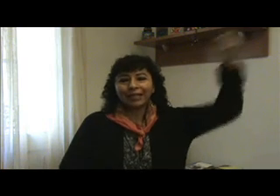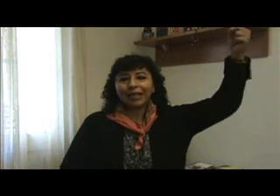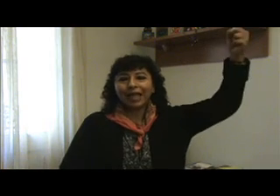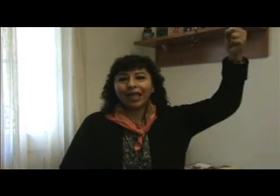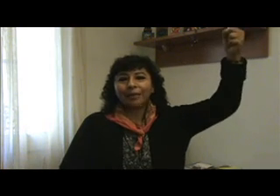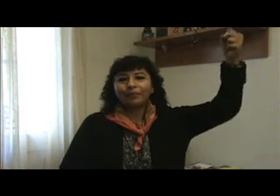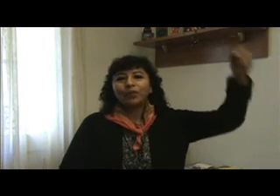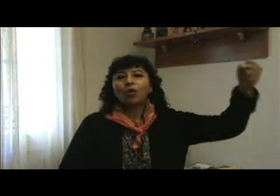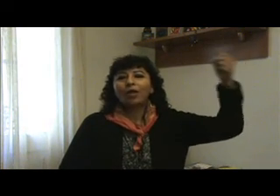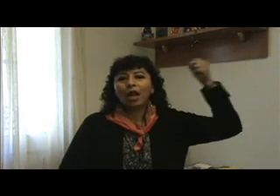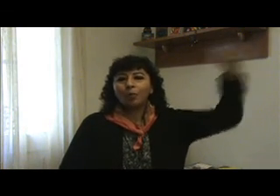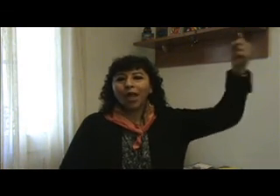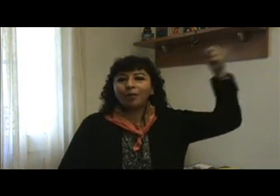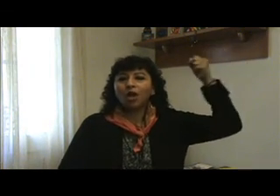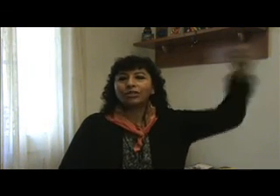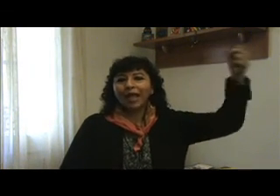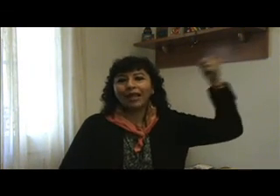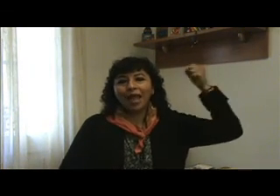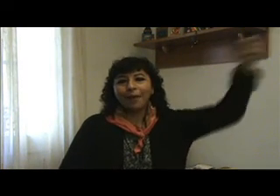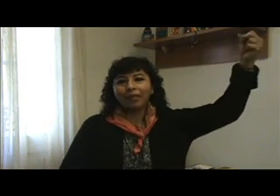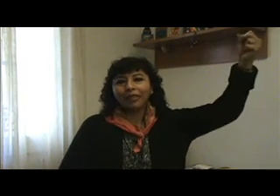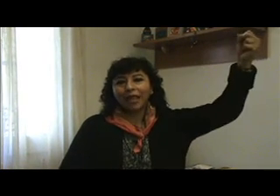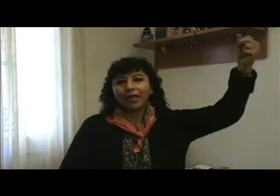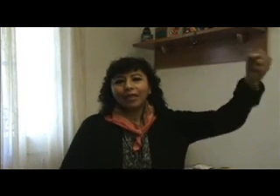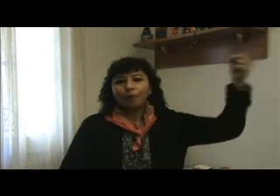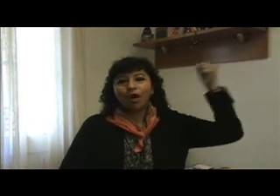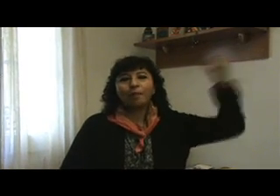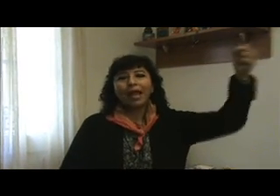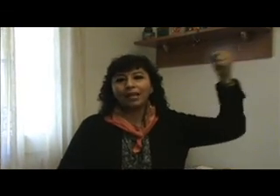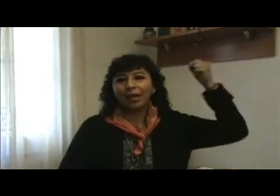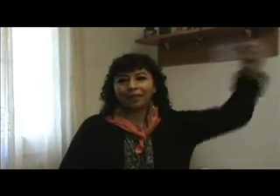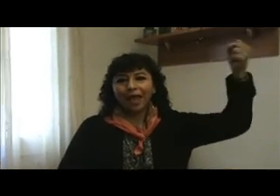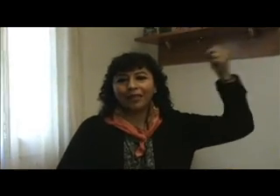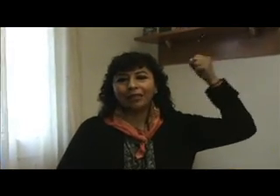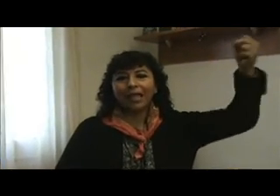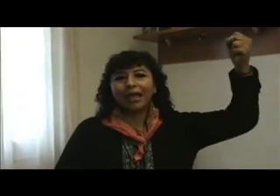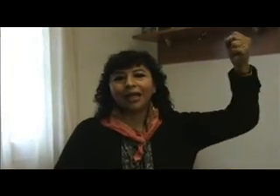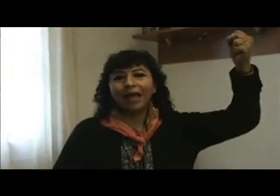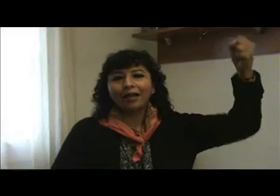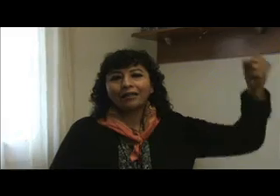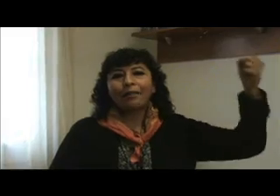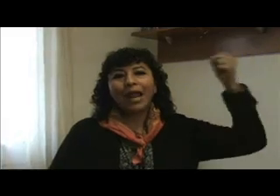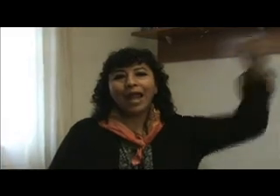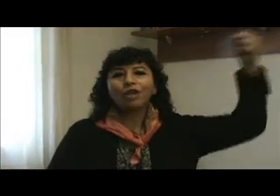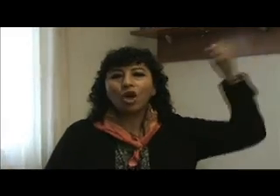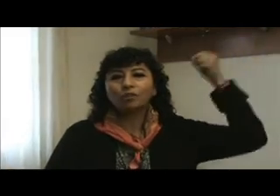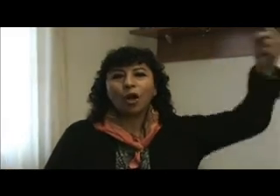sigue. Cuando el pueblo se levante, por pan, libertad y tierra, temblarán los